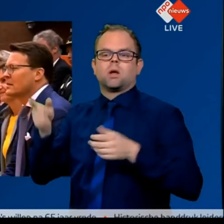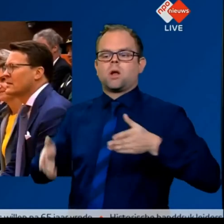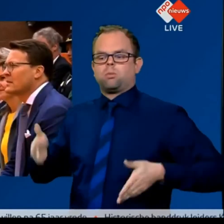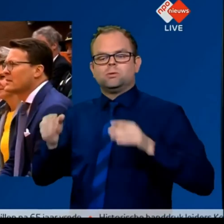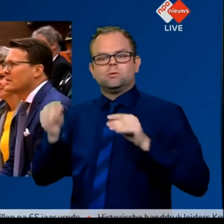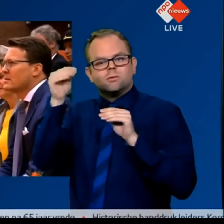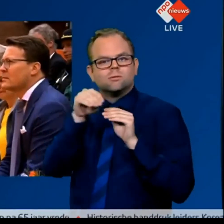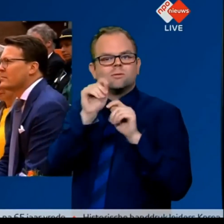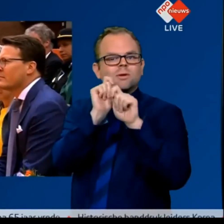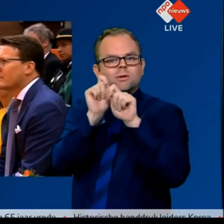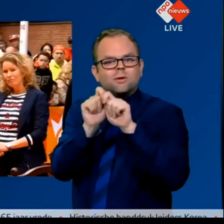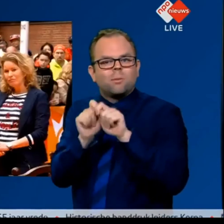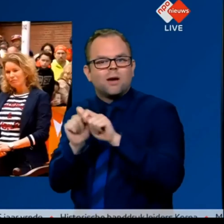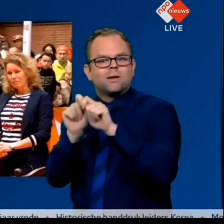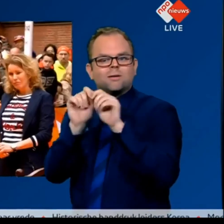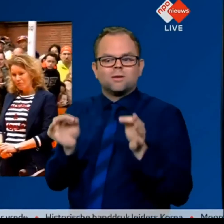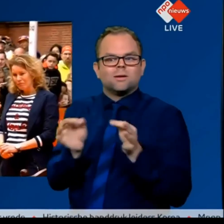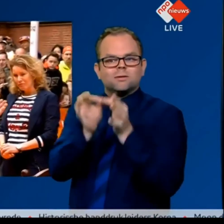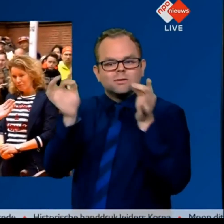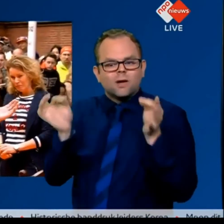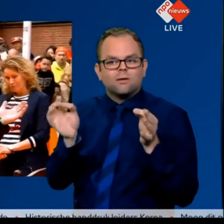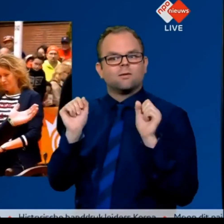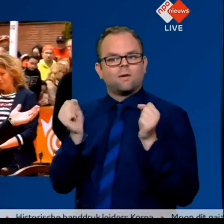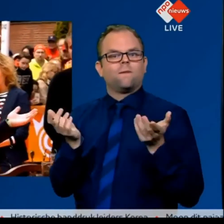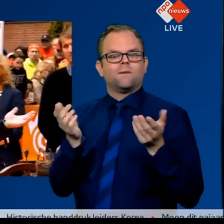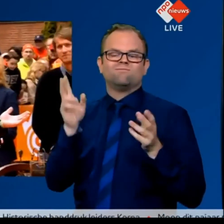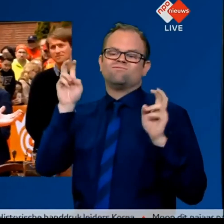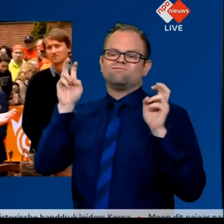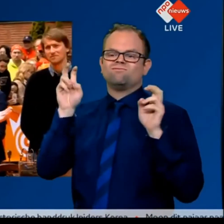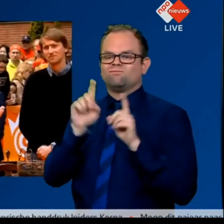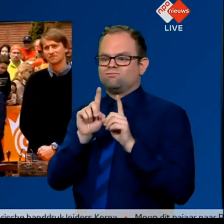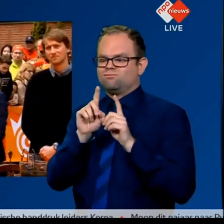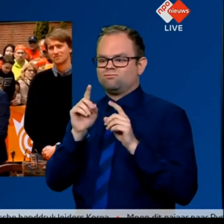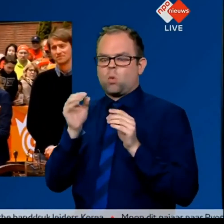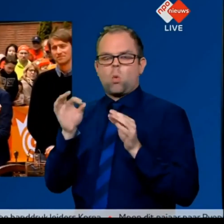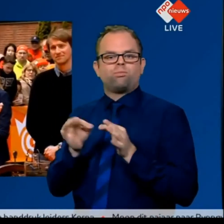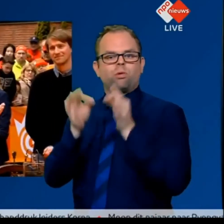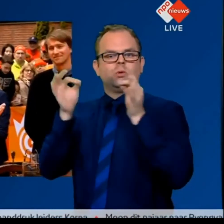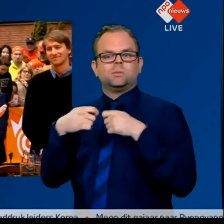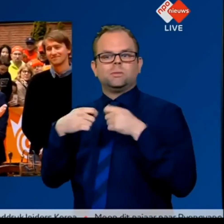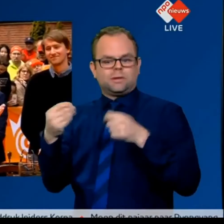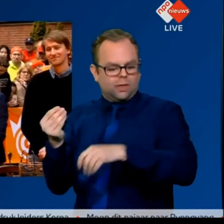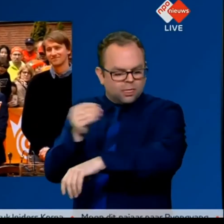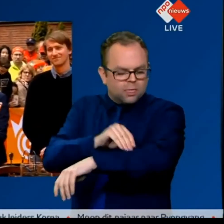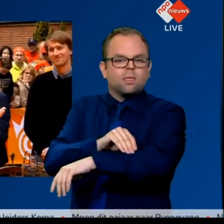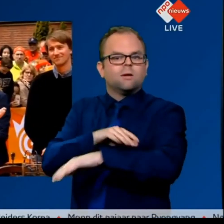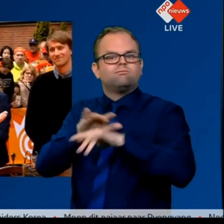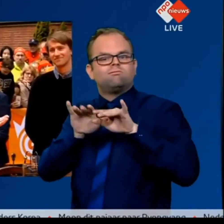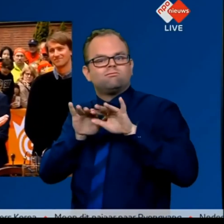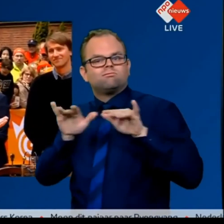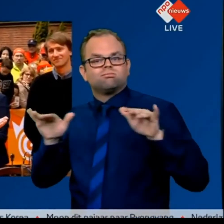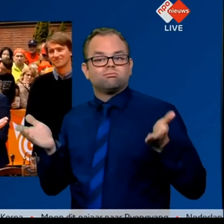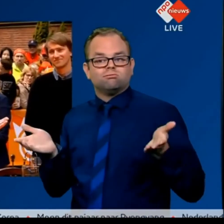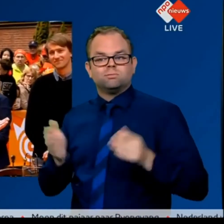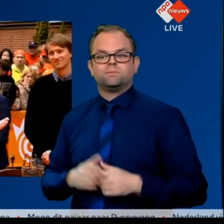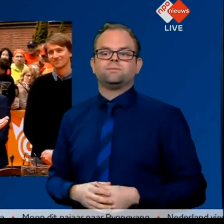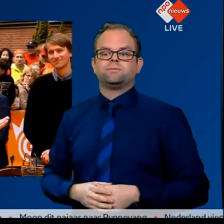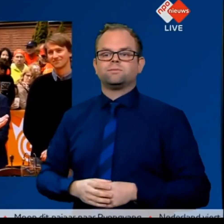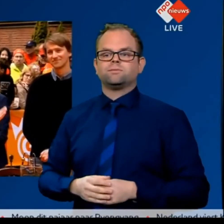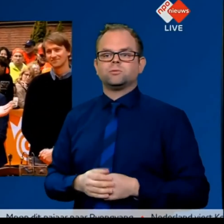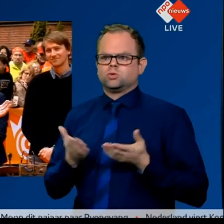waar hij moet zijn. Maar dit is heel spannend en onzeker. Het lijkt een beetje science fiction.